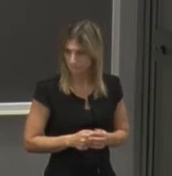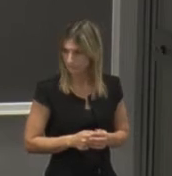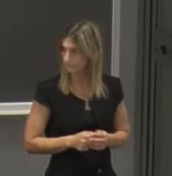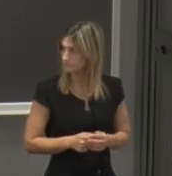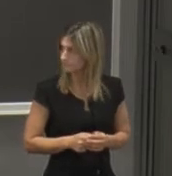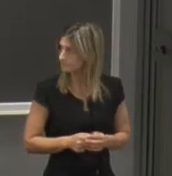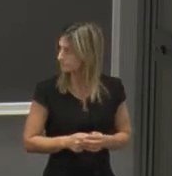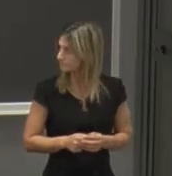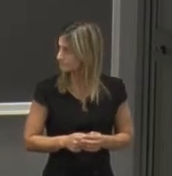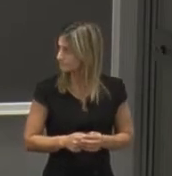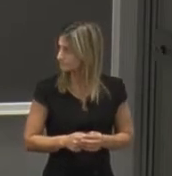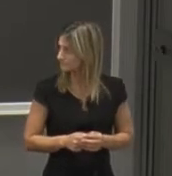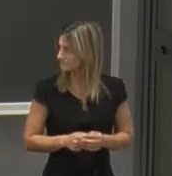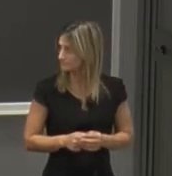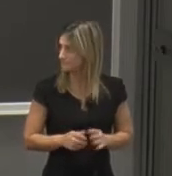quindi continuo